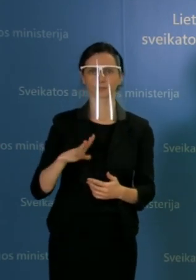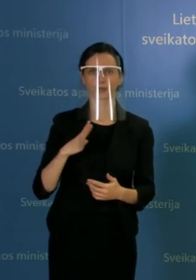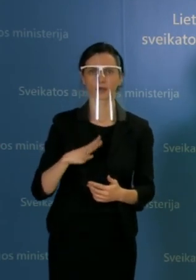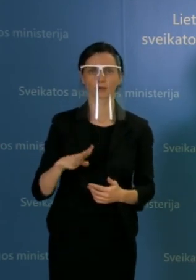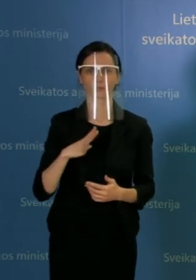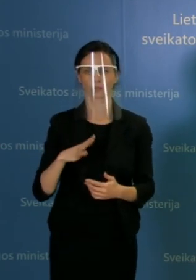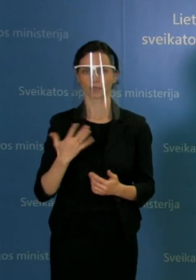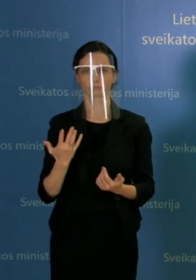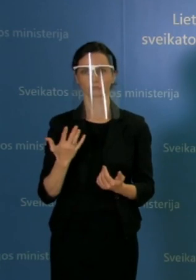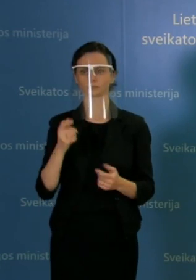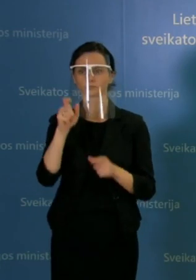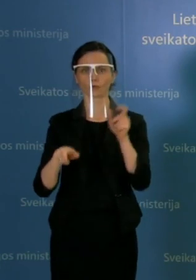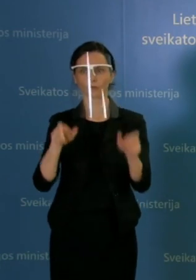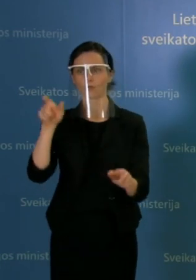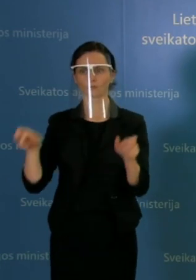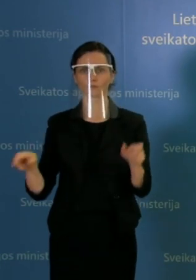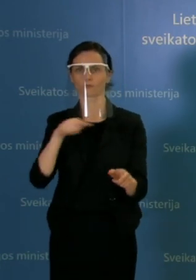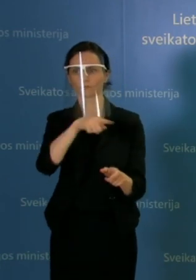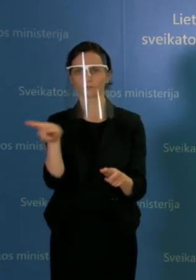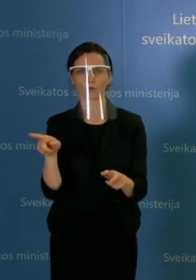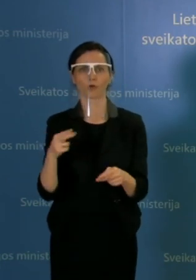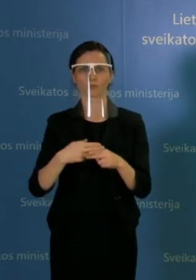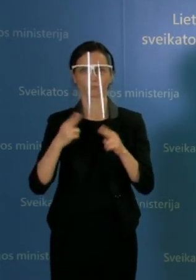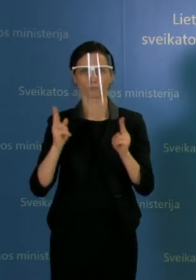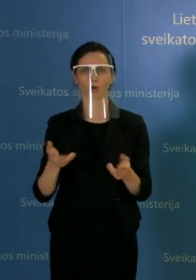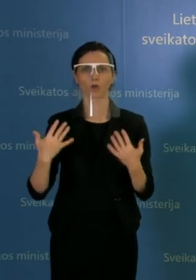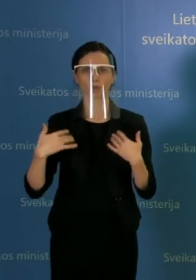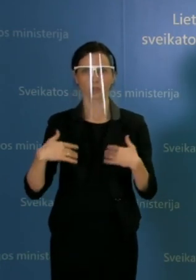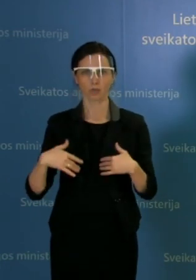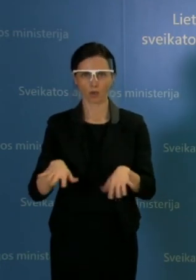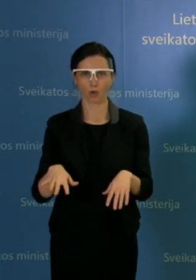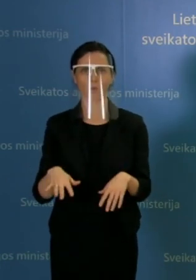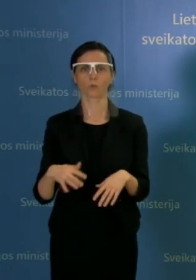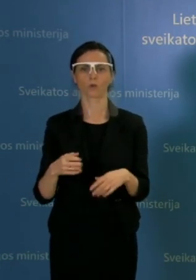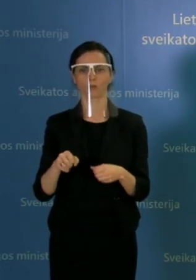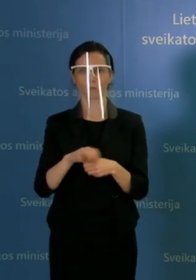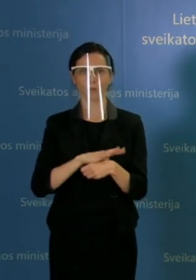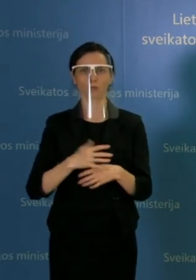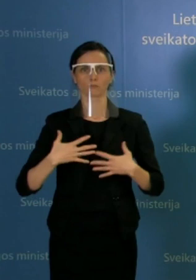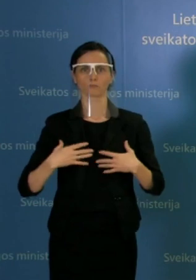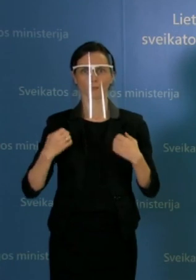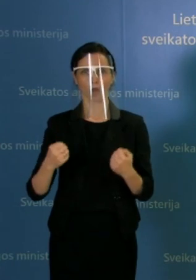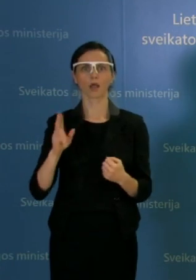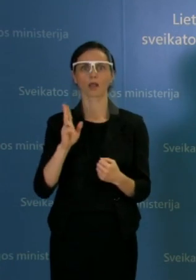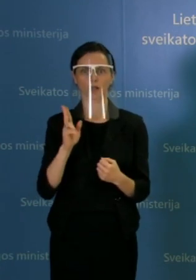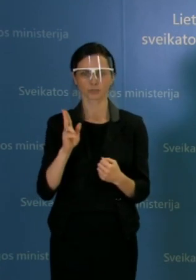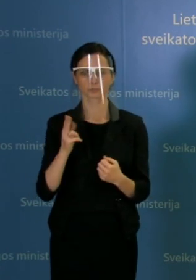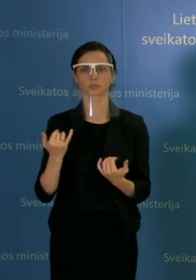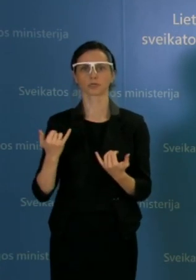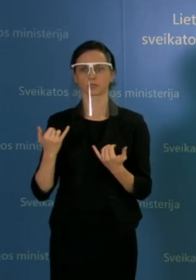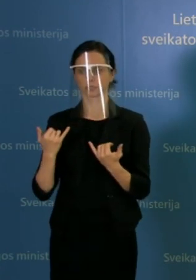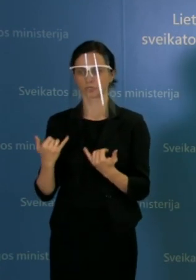didėjantys skaičius žmonių, kurie persarga šitą covidinę infekciją. Tai šiandien kaip tik yra baigiama